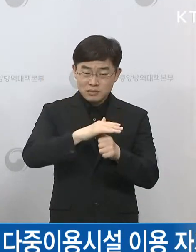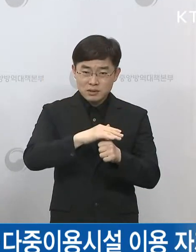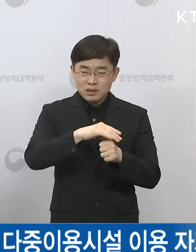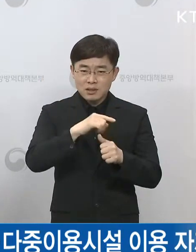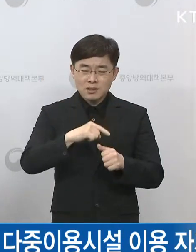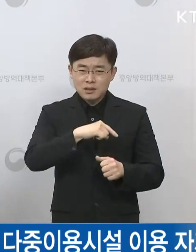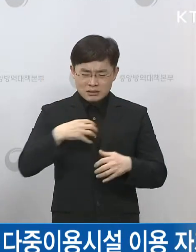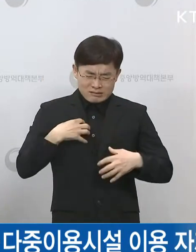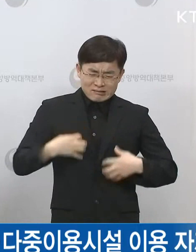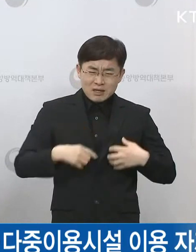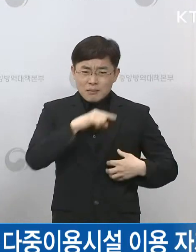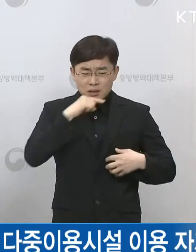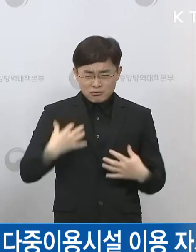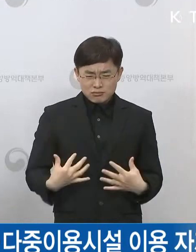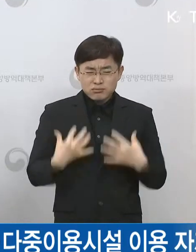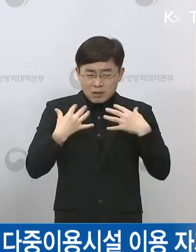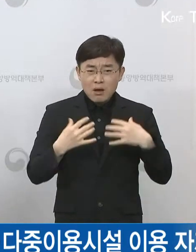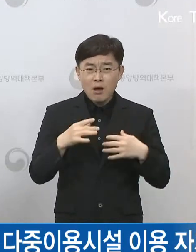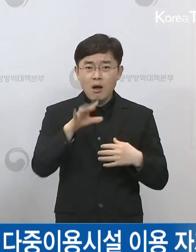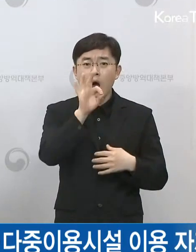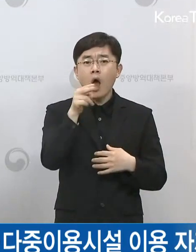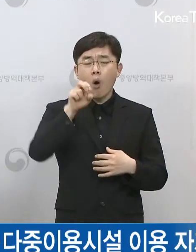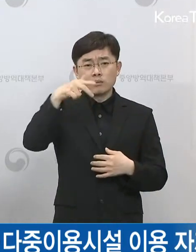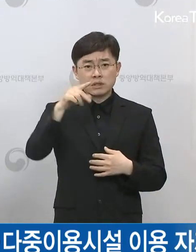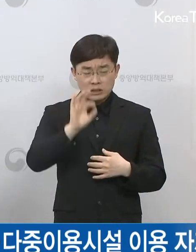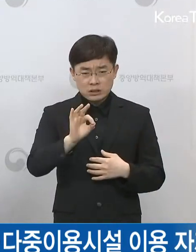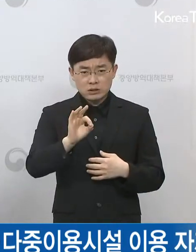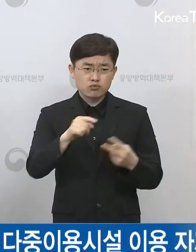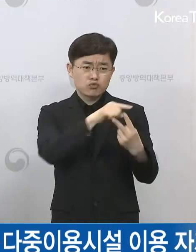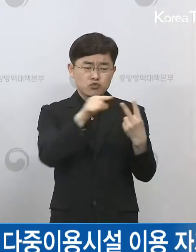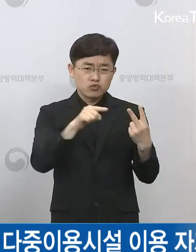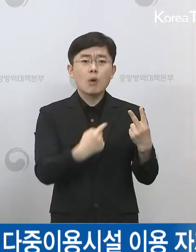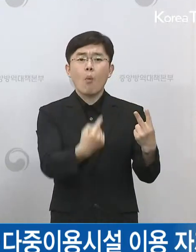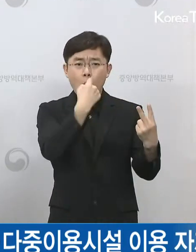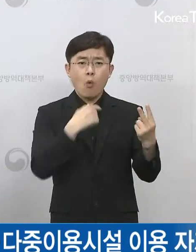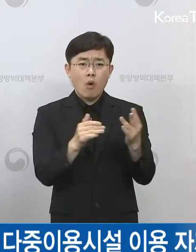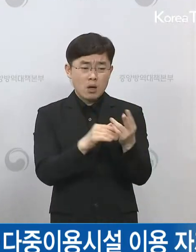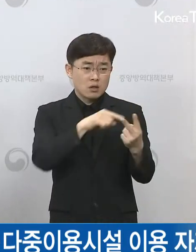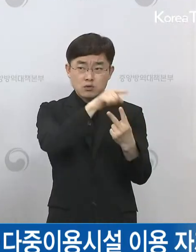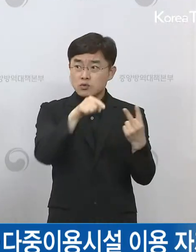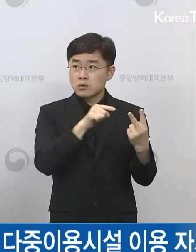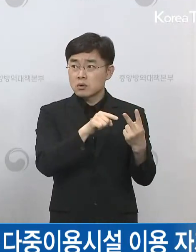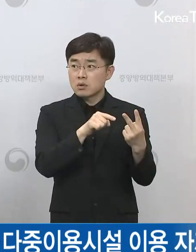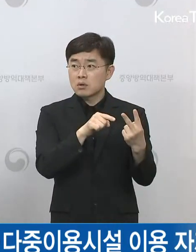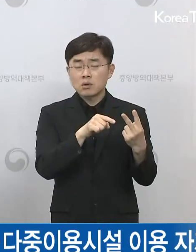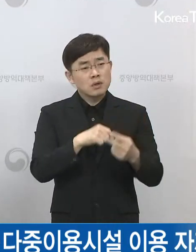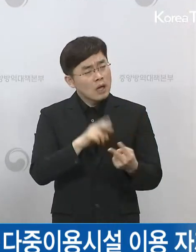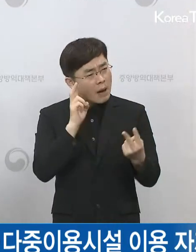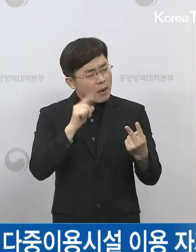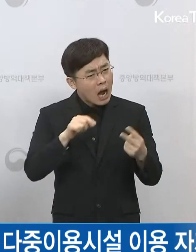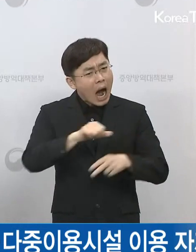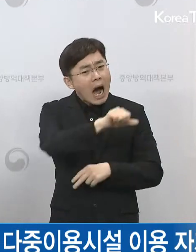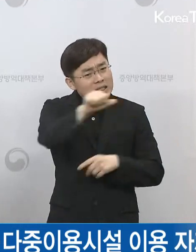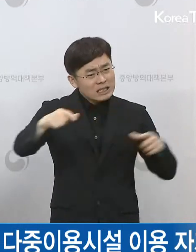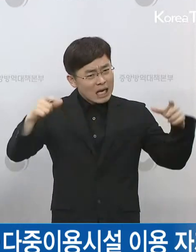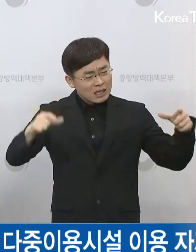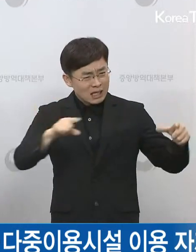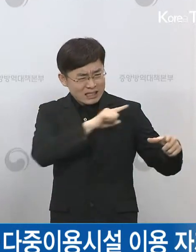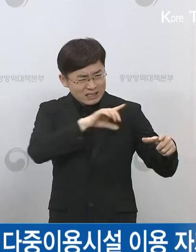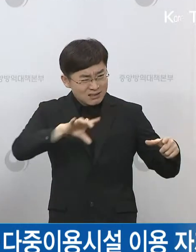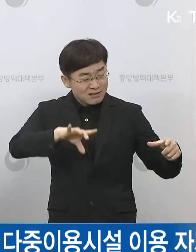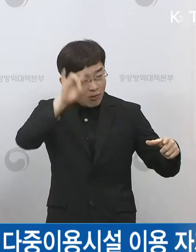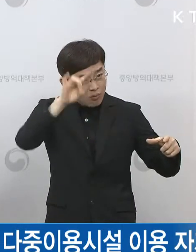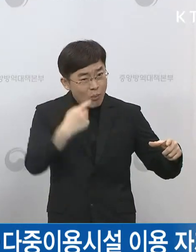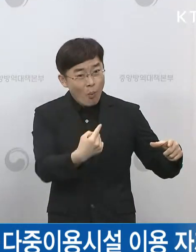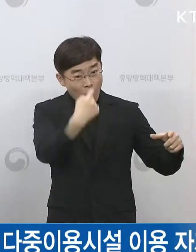다기관 염증증후군 의심 사례가 보고되었다고 설명을 했는데 아시아 최초 의심 사례라고 볼